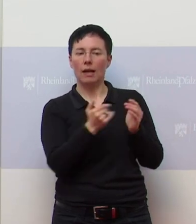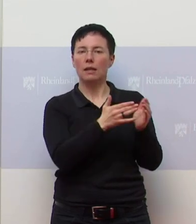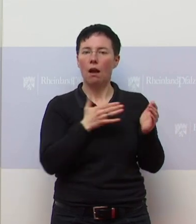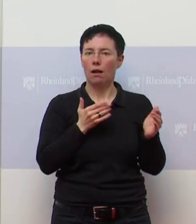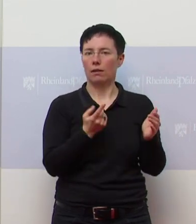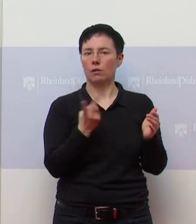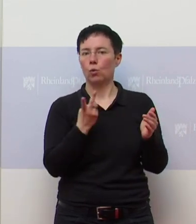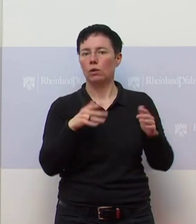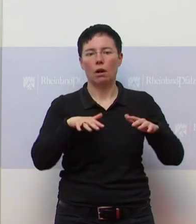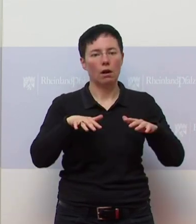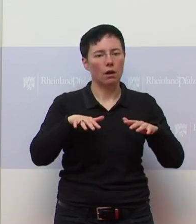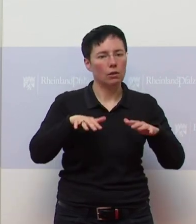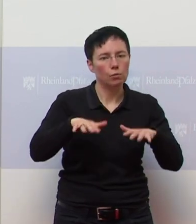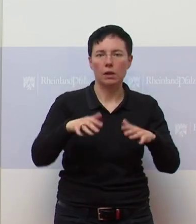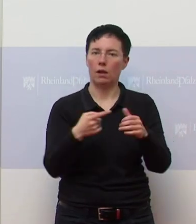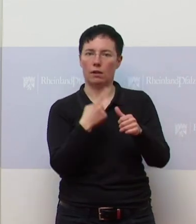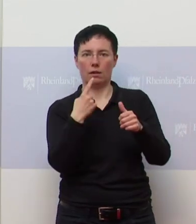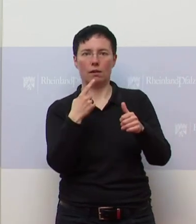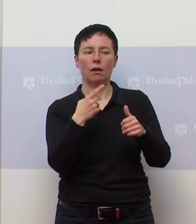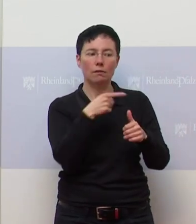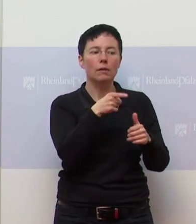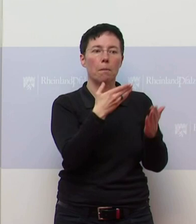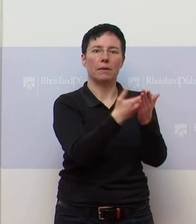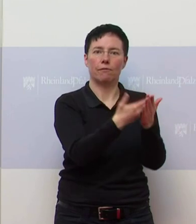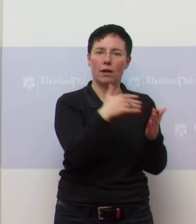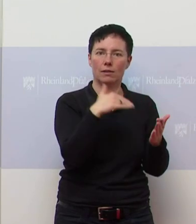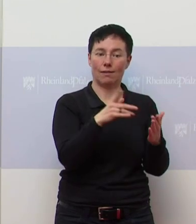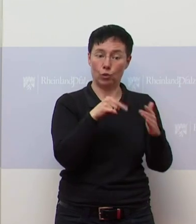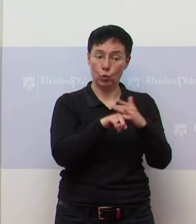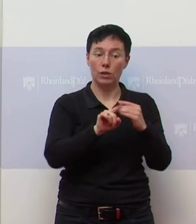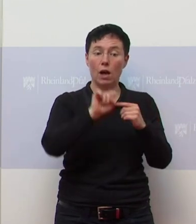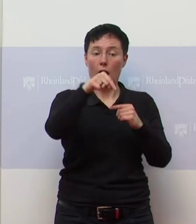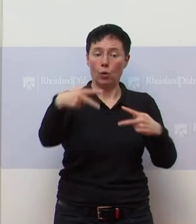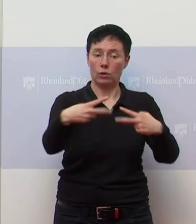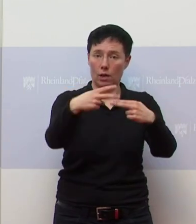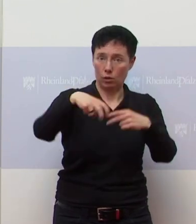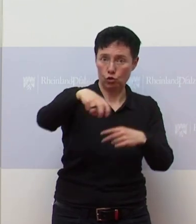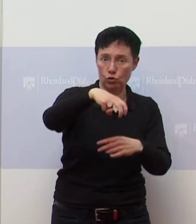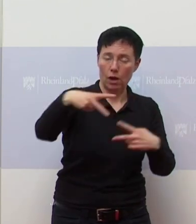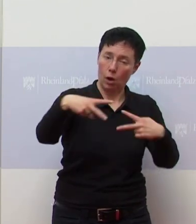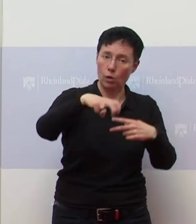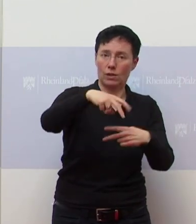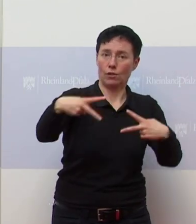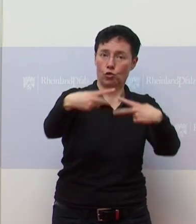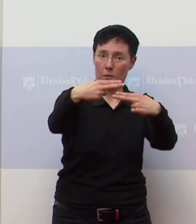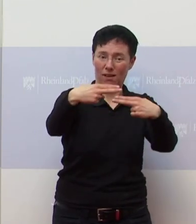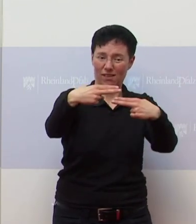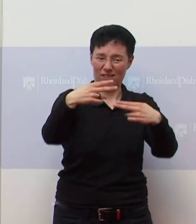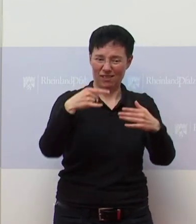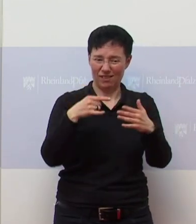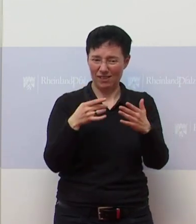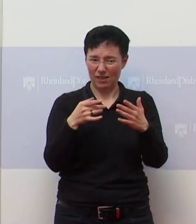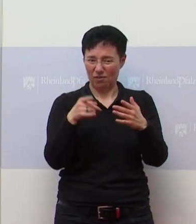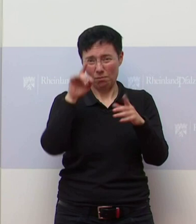in England, dass das Thema Ausgangssperre gerade bei dieser Mutation, die sich so wahnsinnig schnell